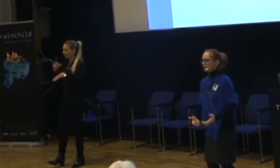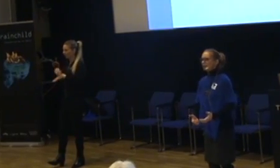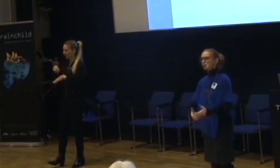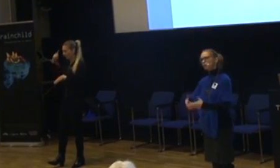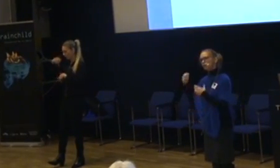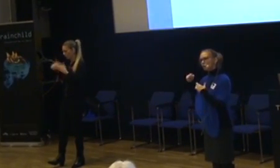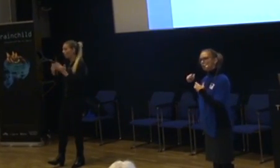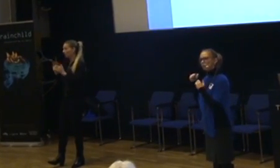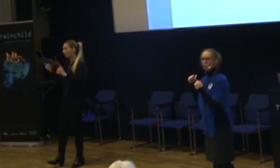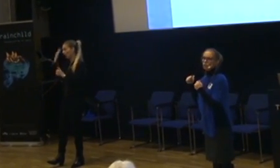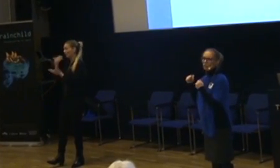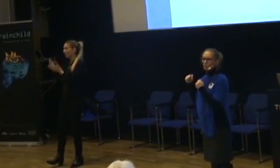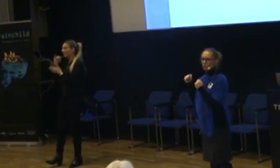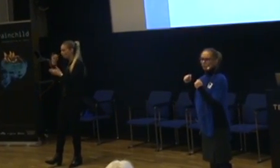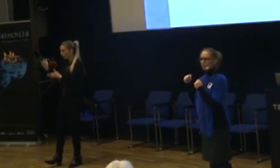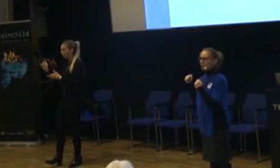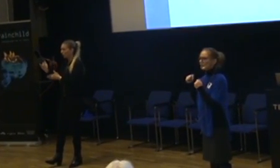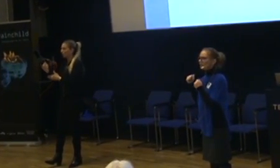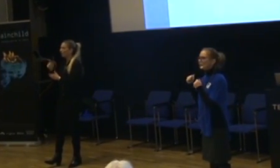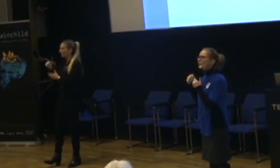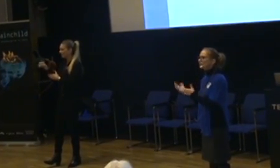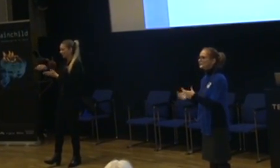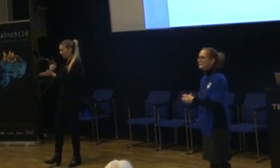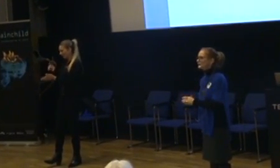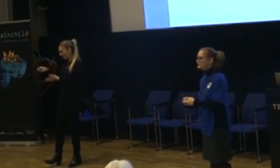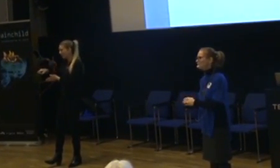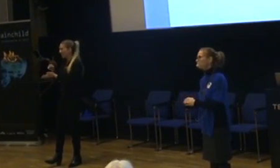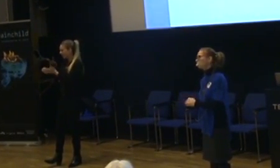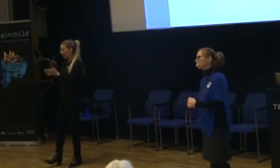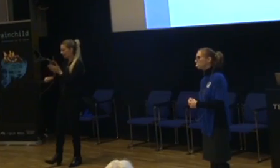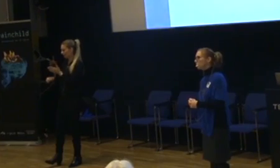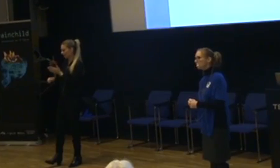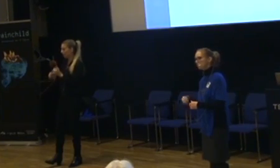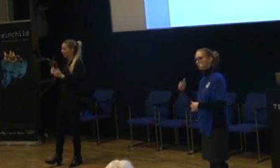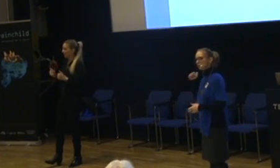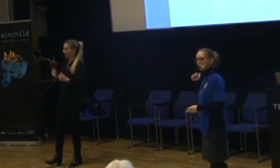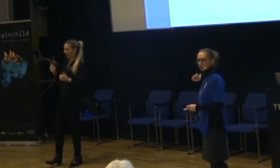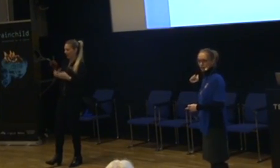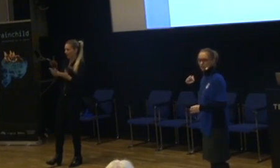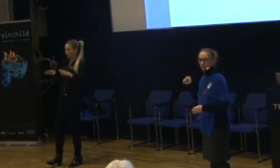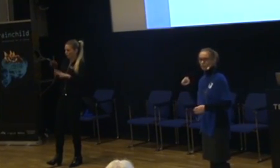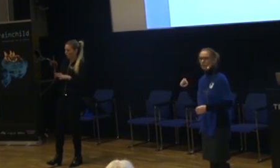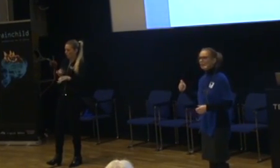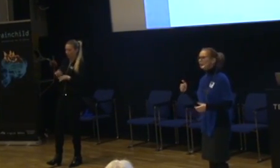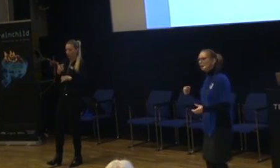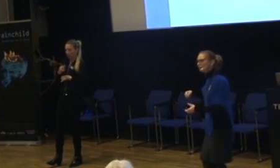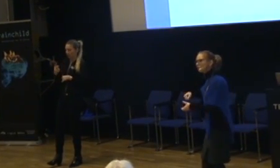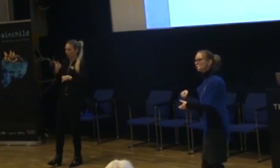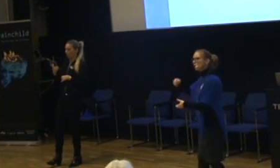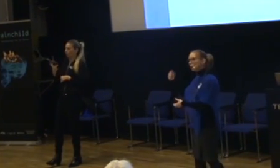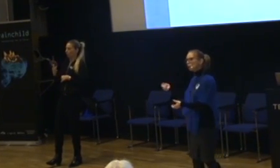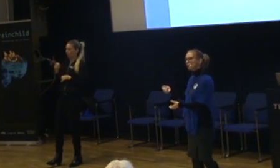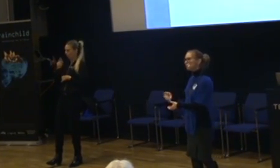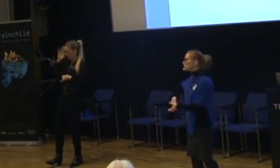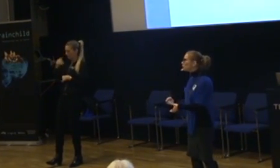historier. Och vissa av dem som tur var skriver ju. Men i klassrummet så är det från 7-8-åringarna som man får de fantastiska historierna. Det är allt